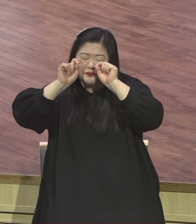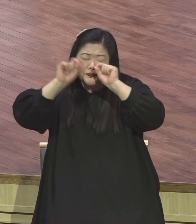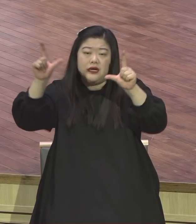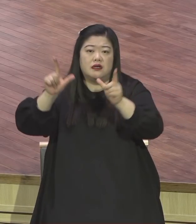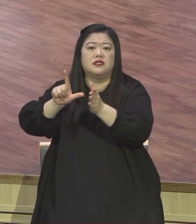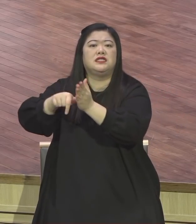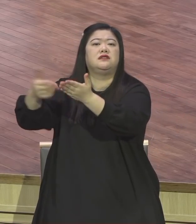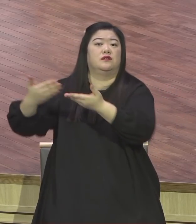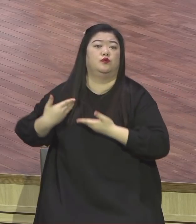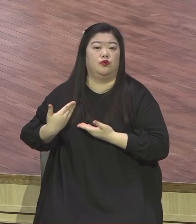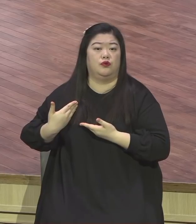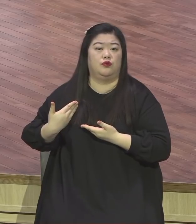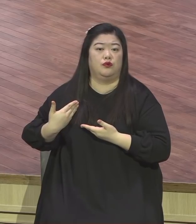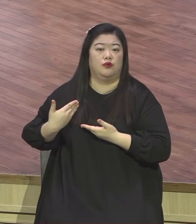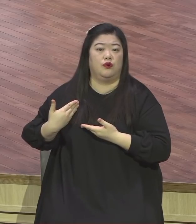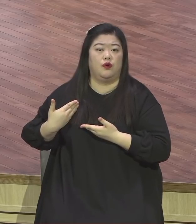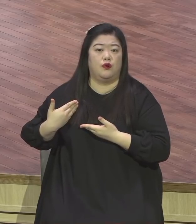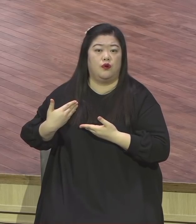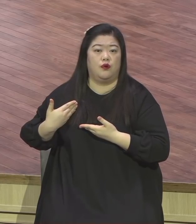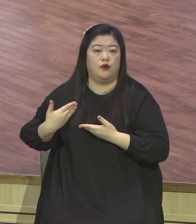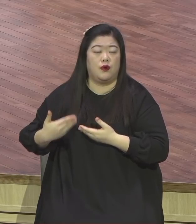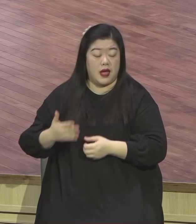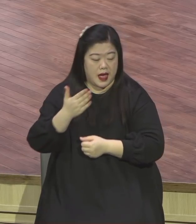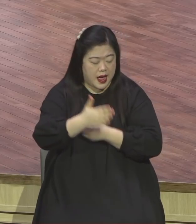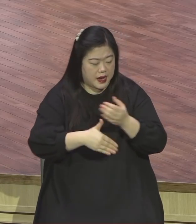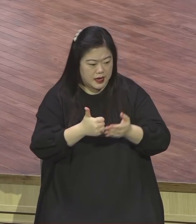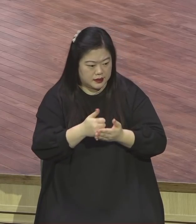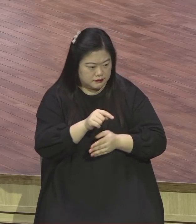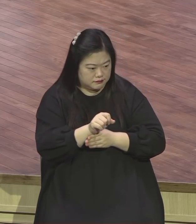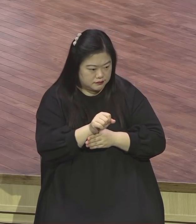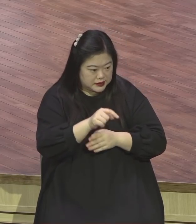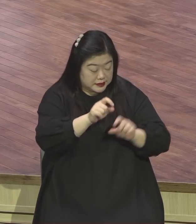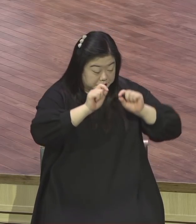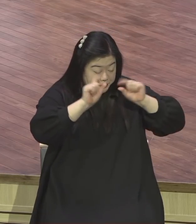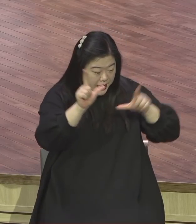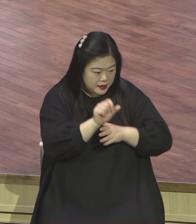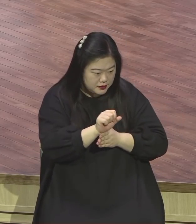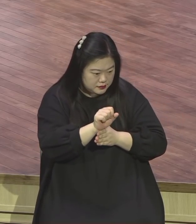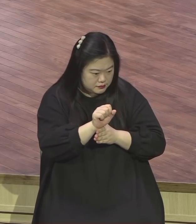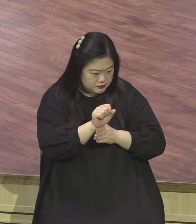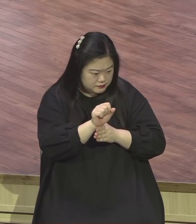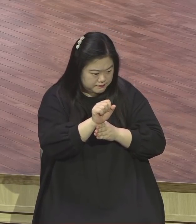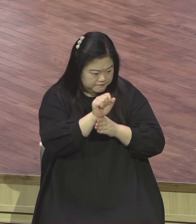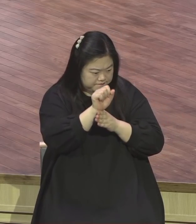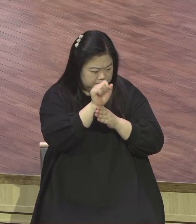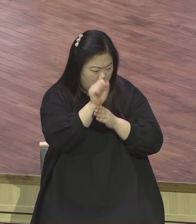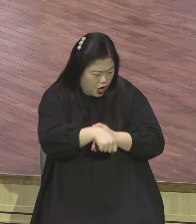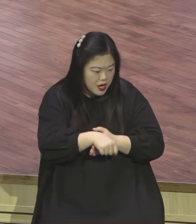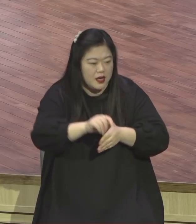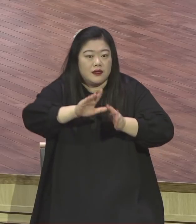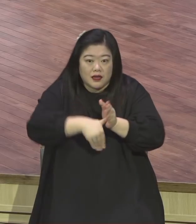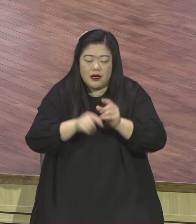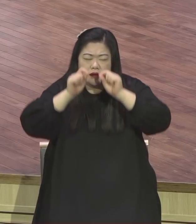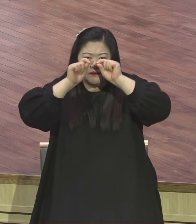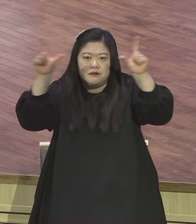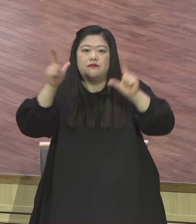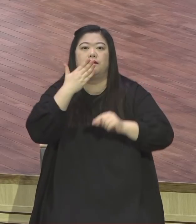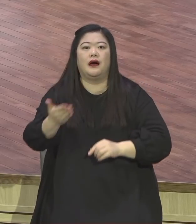하나님의 말씀을 아 그걸 내 가슴 속에 씹어진다고 성대 여러분 여러분이 지금